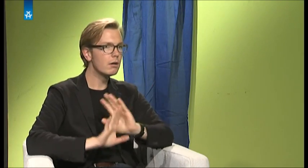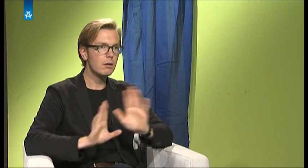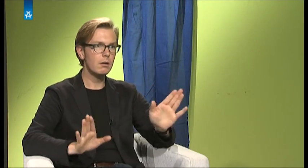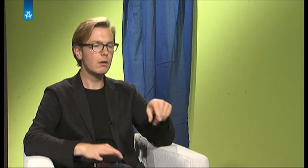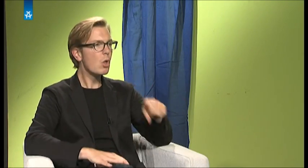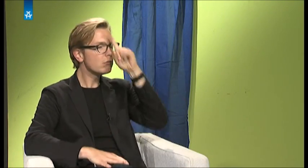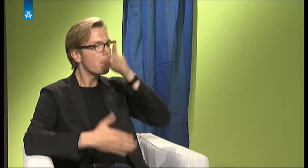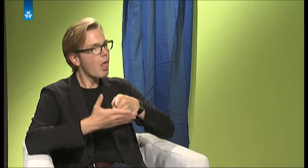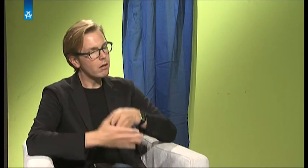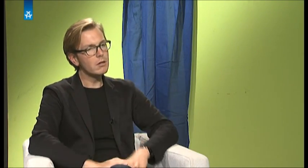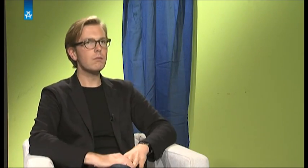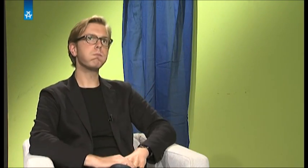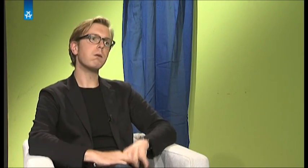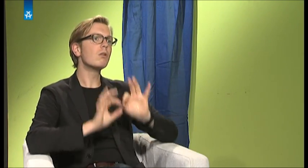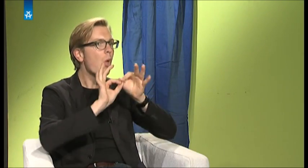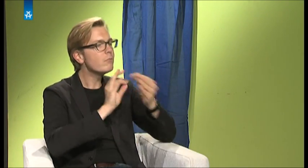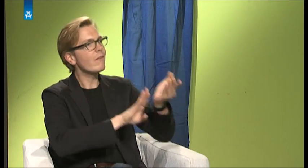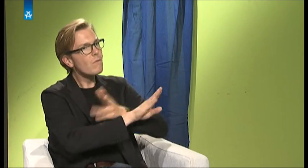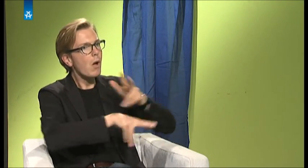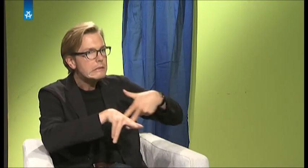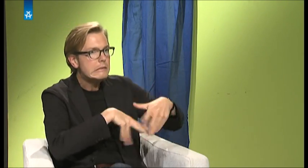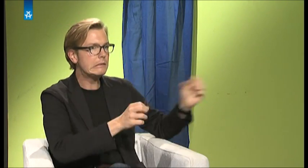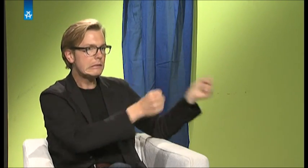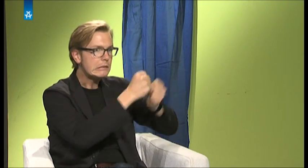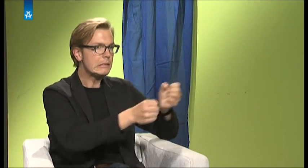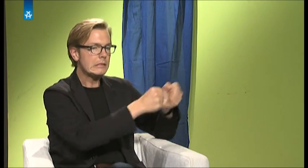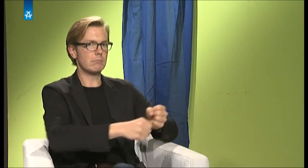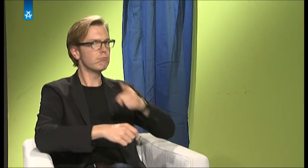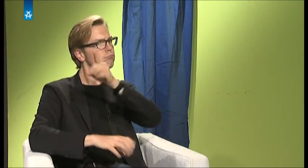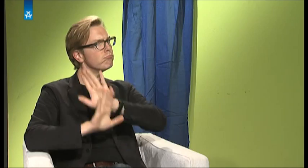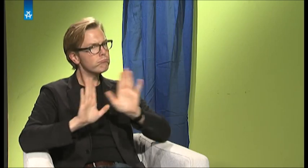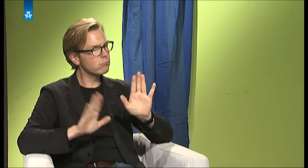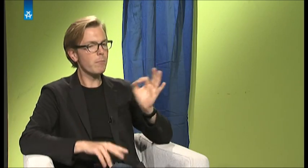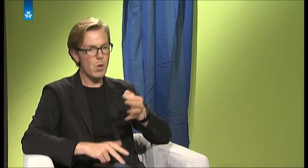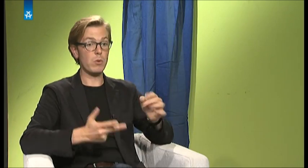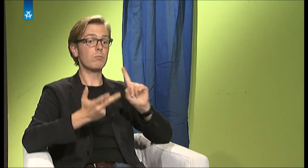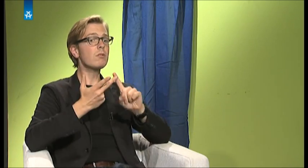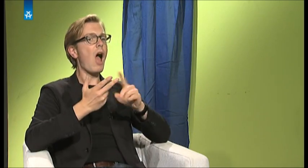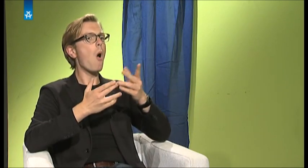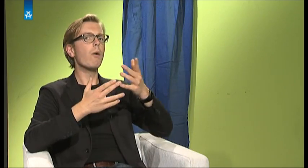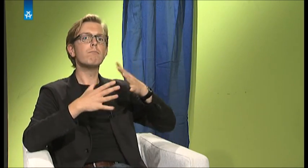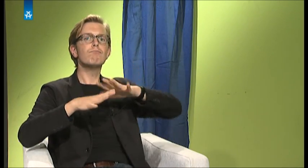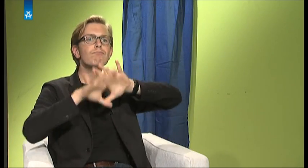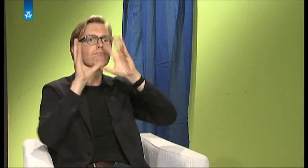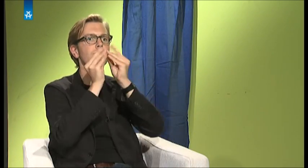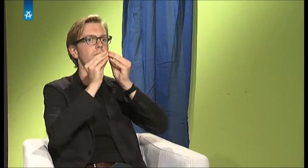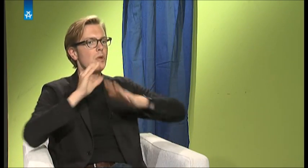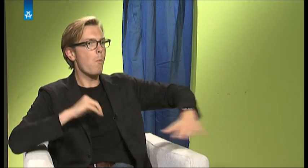direkte Kommunikation. In Deutschland finde ich es halt schon müßig, immer wieder einen Dolmetscher zu organisieren. Und das macht es dann schon ein bisschen anstrengender. Ich kann nicht einfach vorbeigehen.